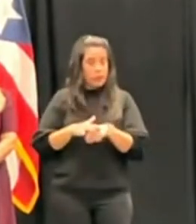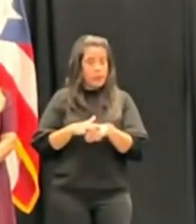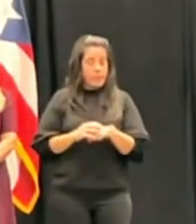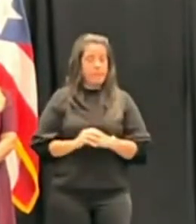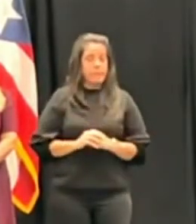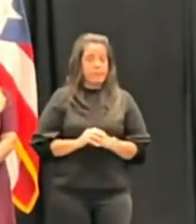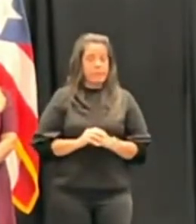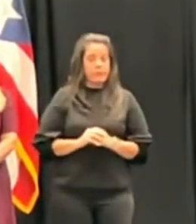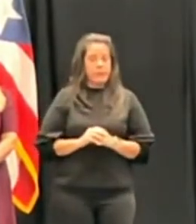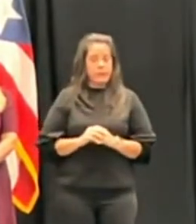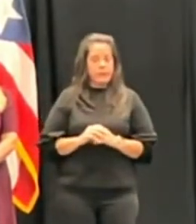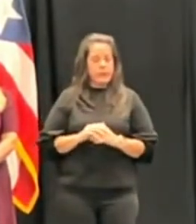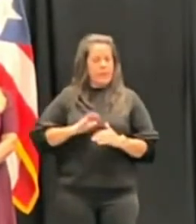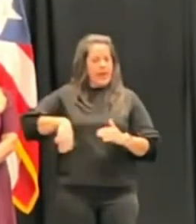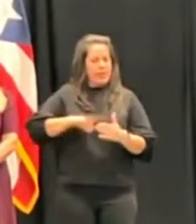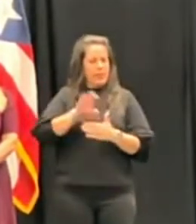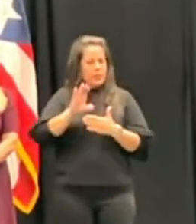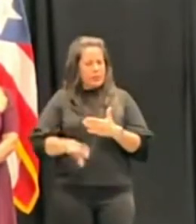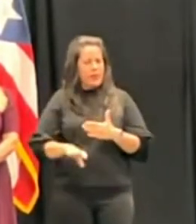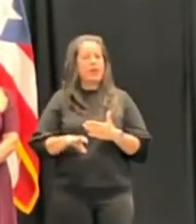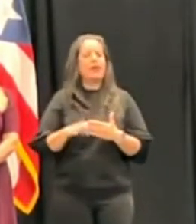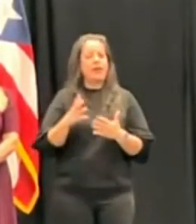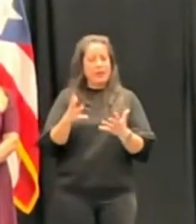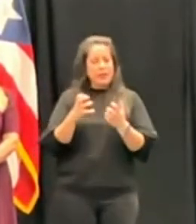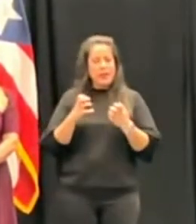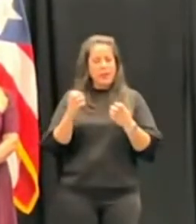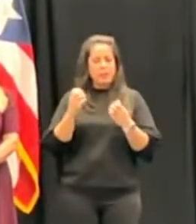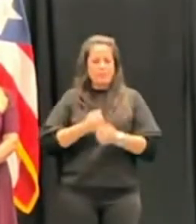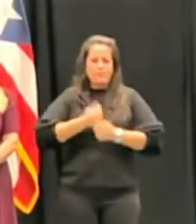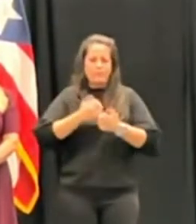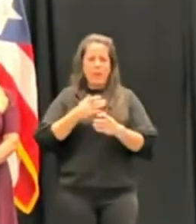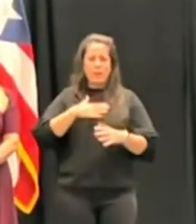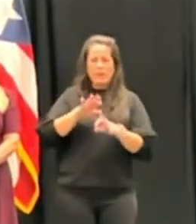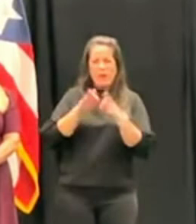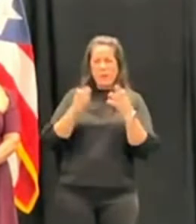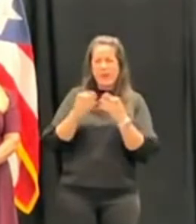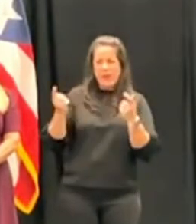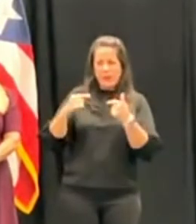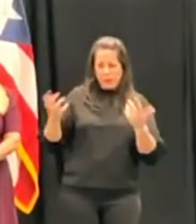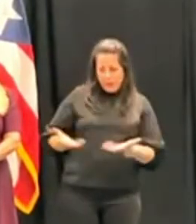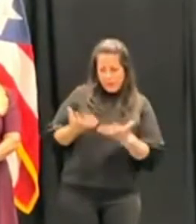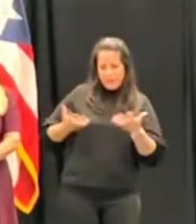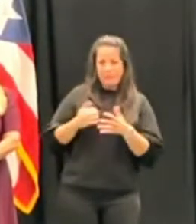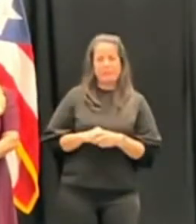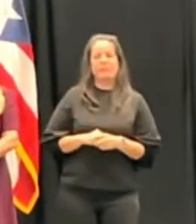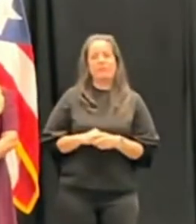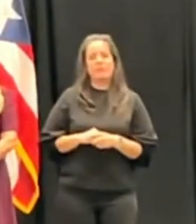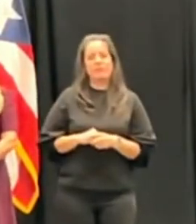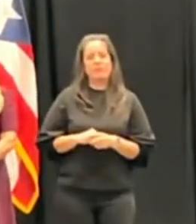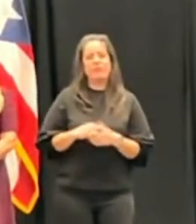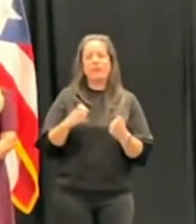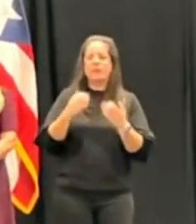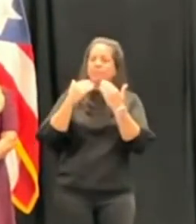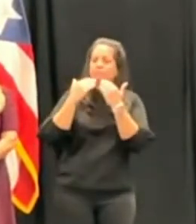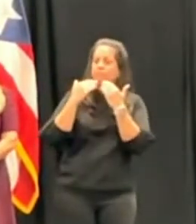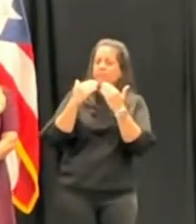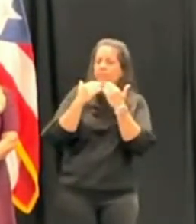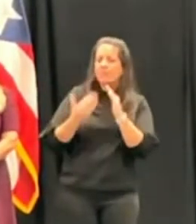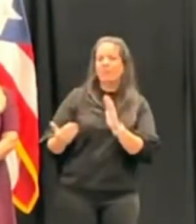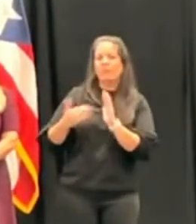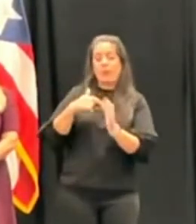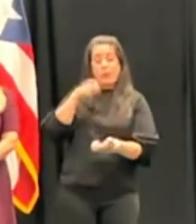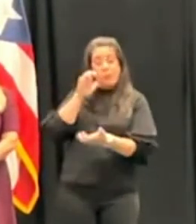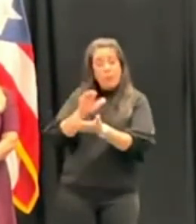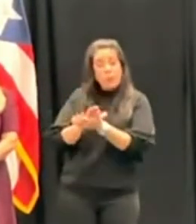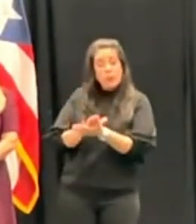No quiero concluir sin dedicarle unas cortas expresiones a mi familia que se encuentra aquí. Quiero darle las gracias nuevamente a mi